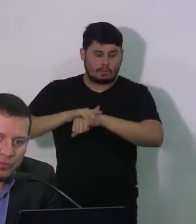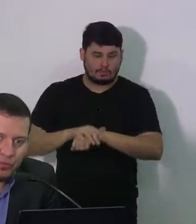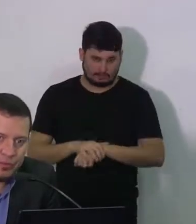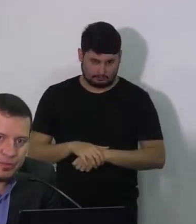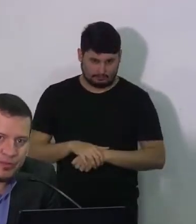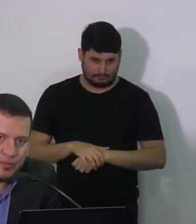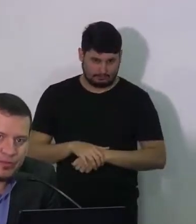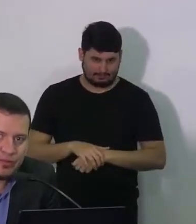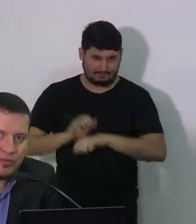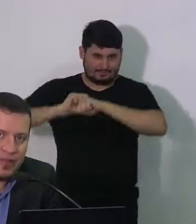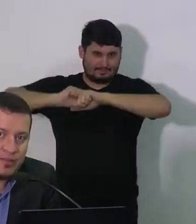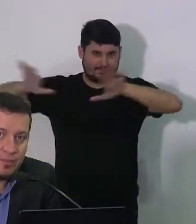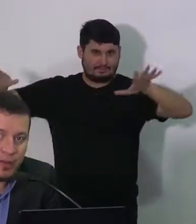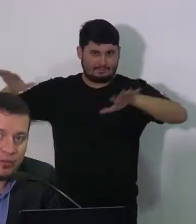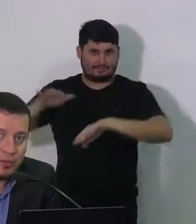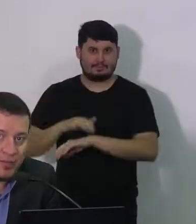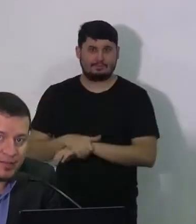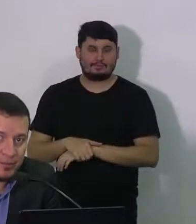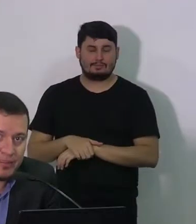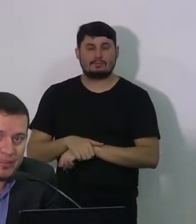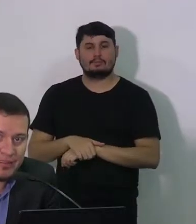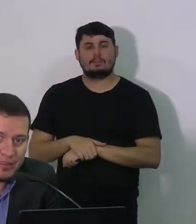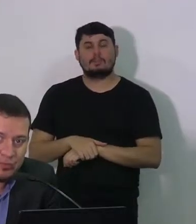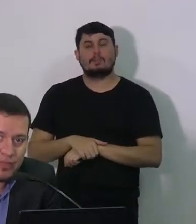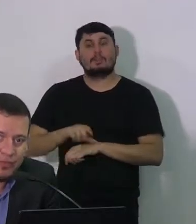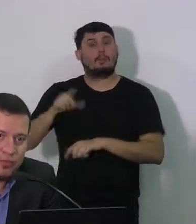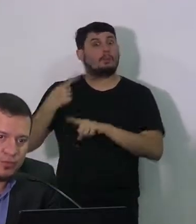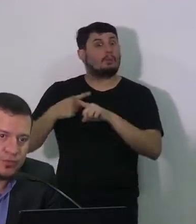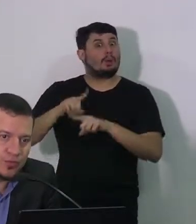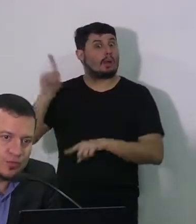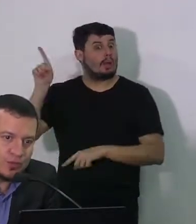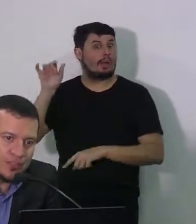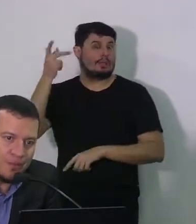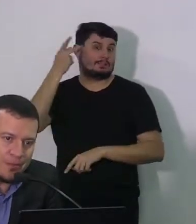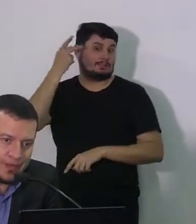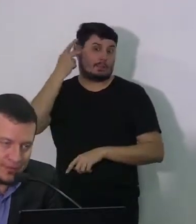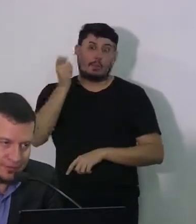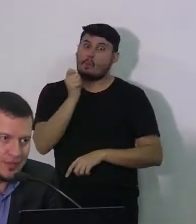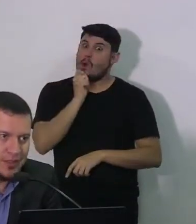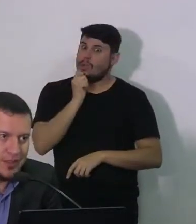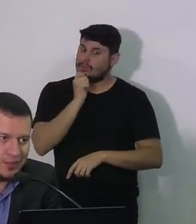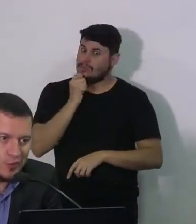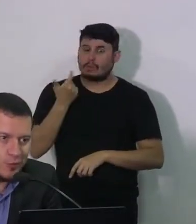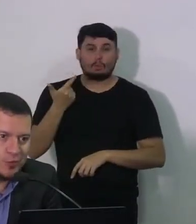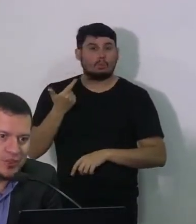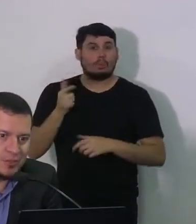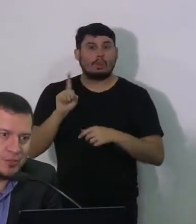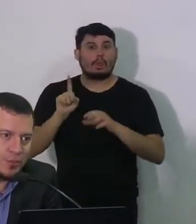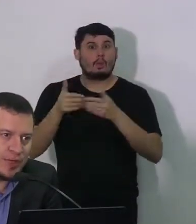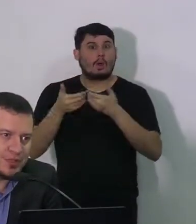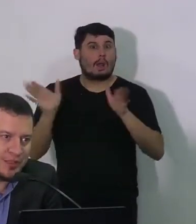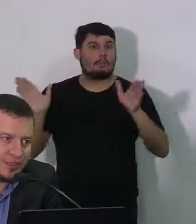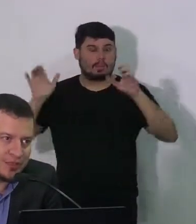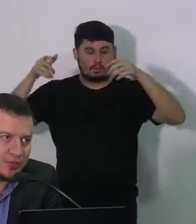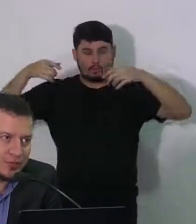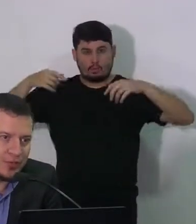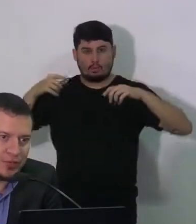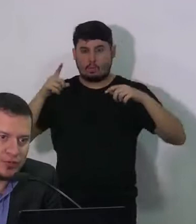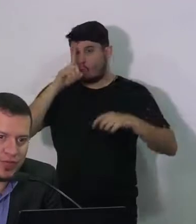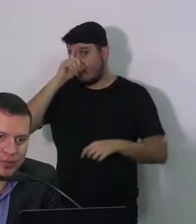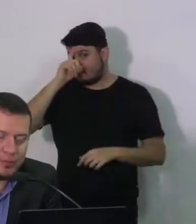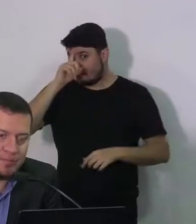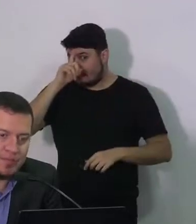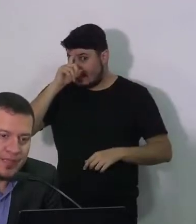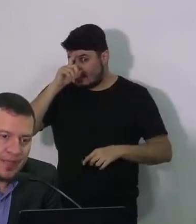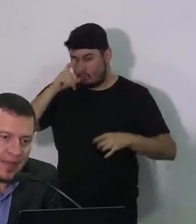E ele foi muito explícito nisso. Em São Paulo, por exemplo, a gente ainda não teve o uso do hospital de campanha no município, porque as medidas estão